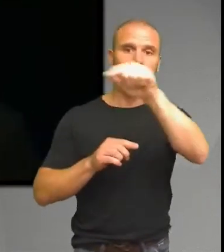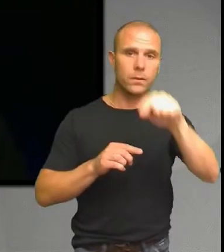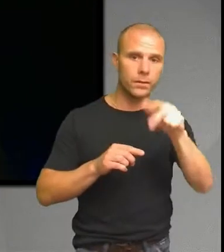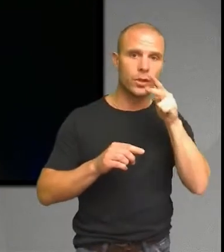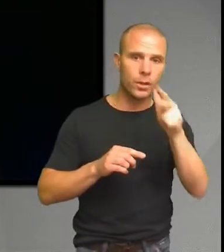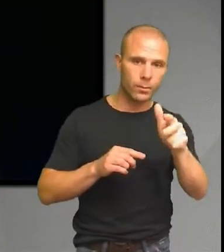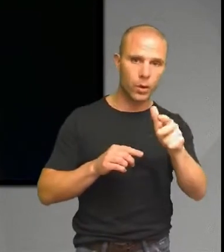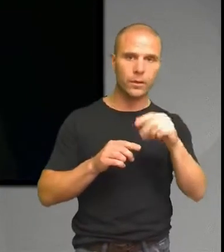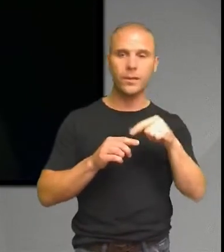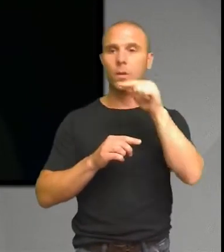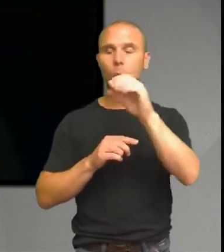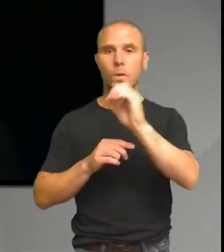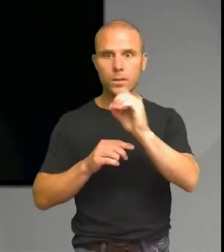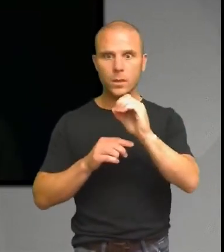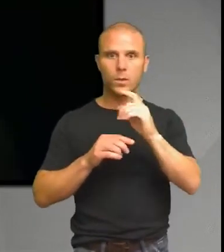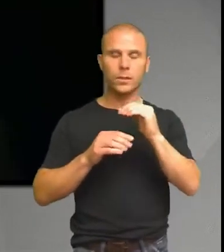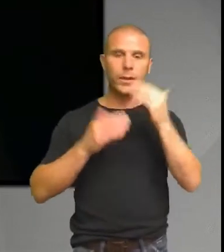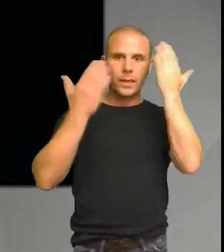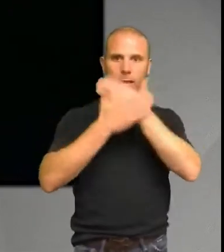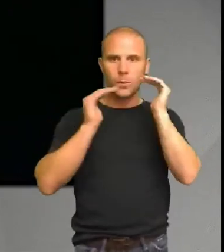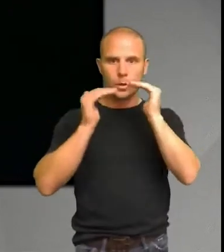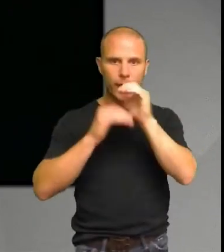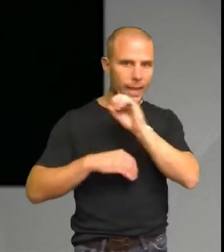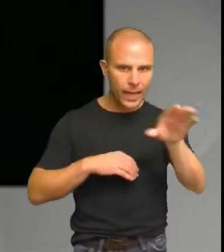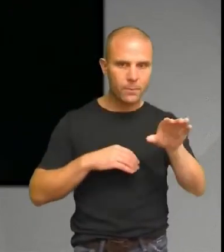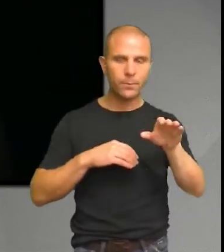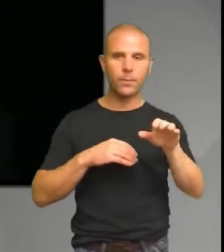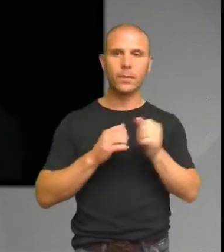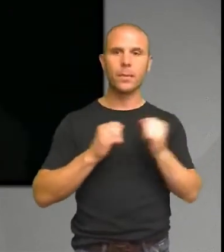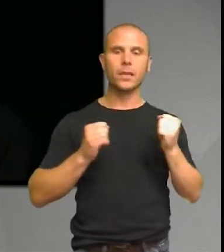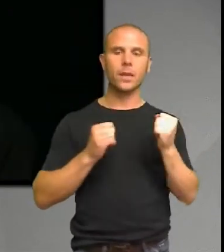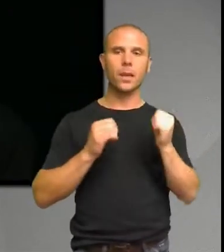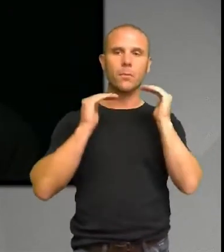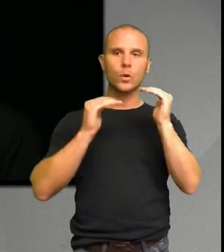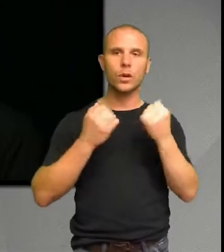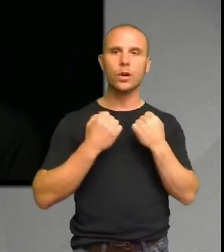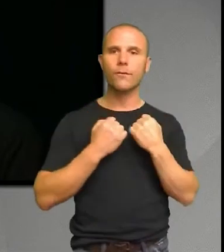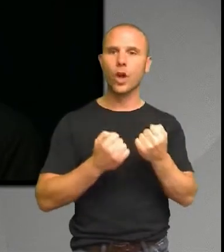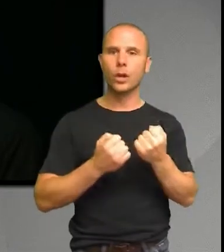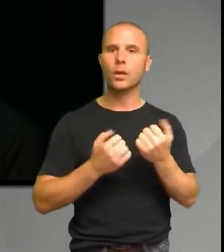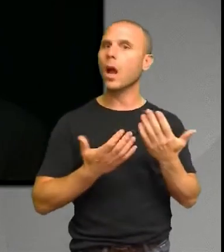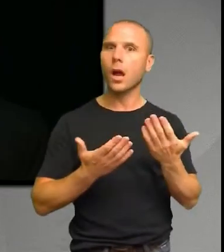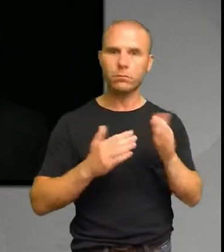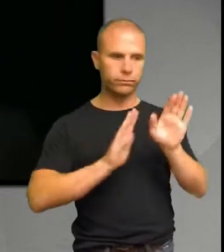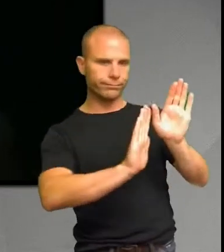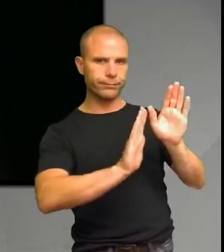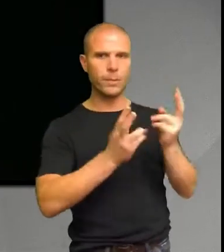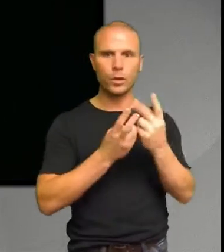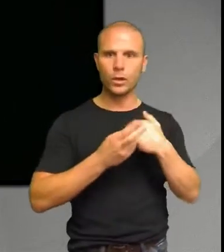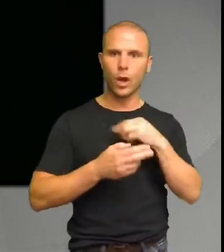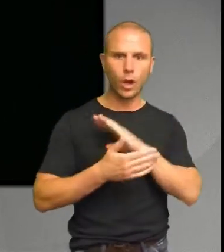till Oslo och så ska vi ta sista nattbussen hem. Men bussjuffören låter inte mig följa med för det inte fel med min biljett. Så jag måste stanna kvar, jag måste stanna kvar i